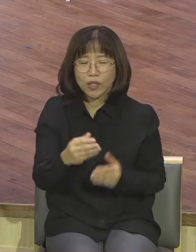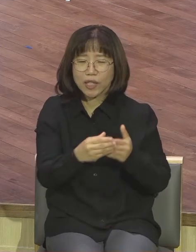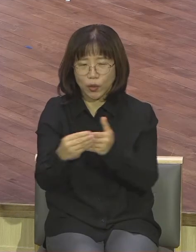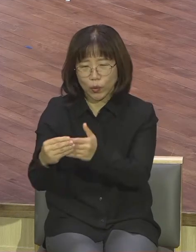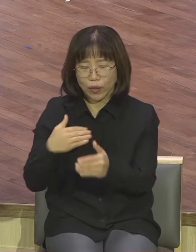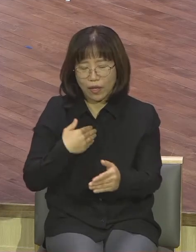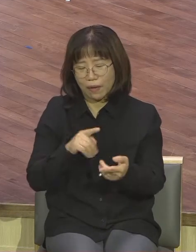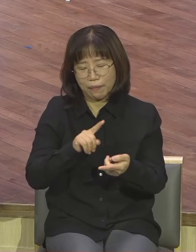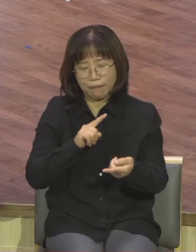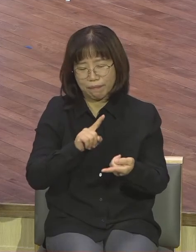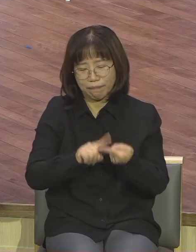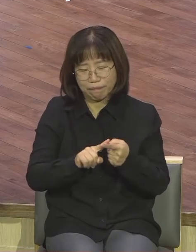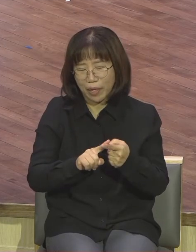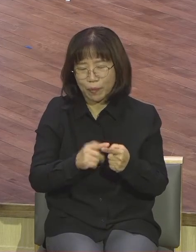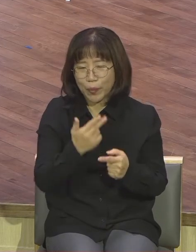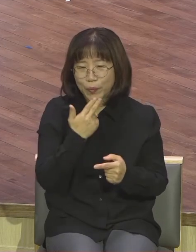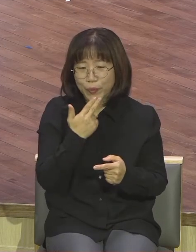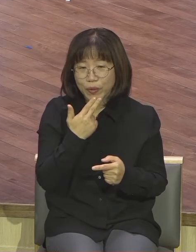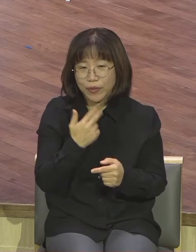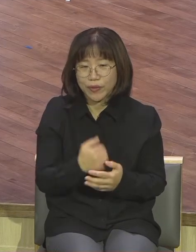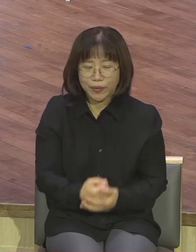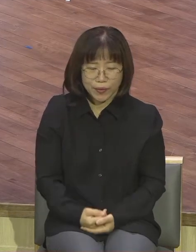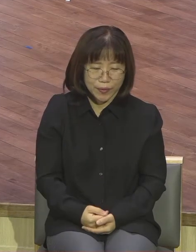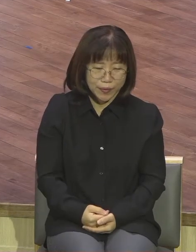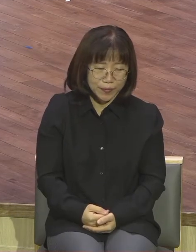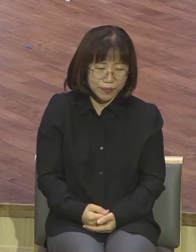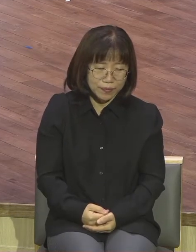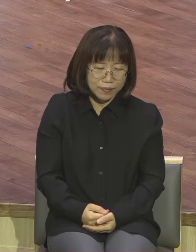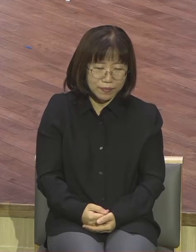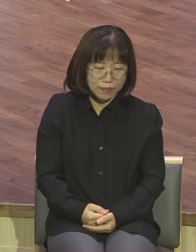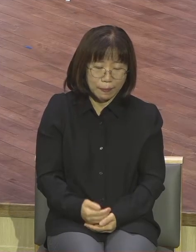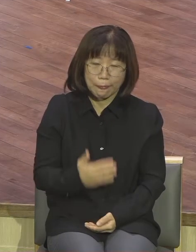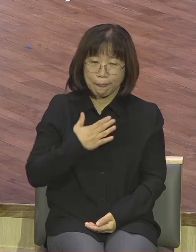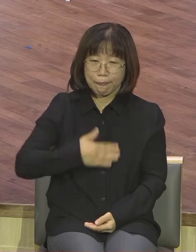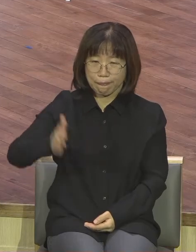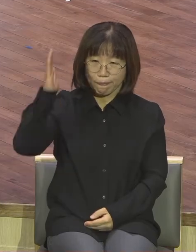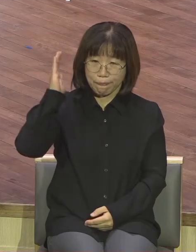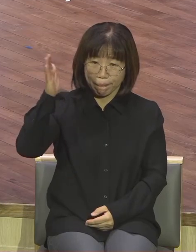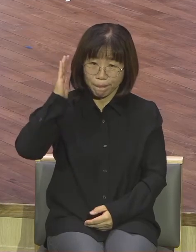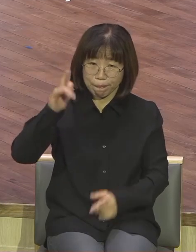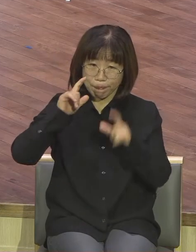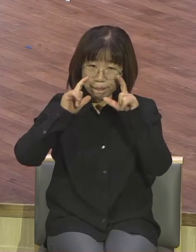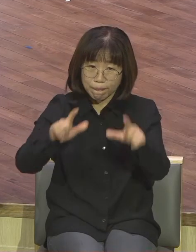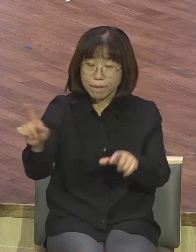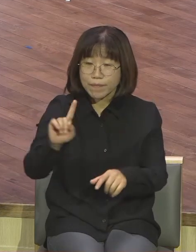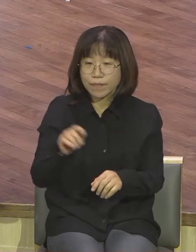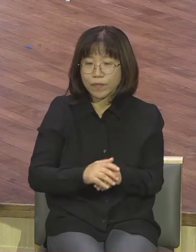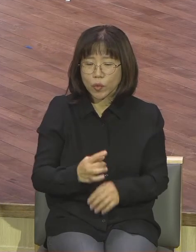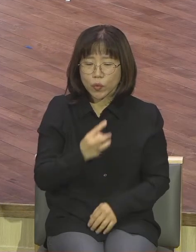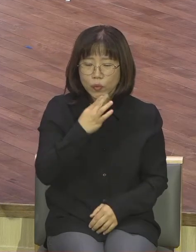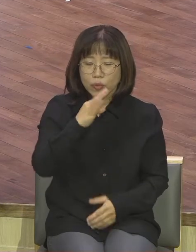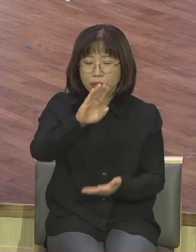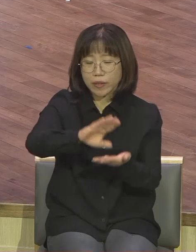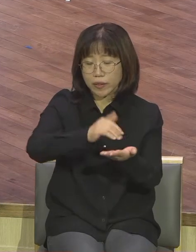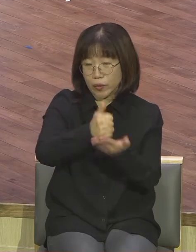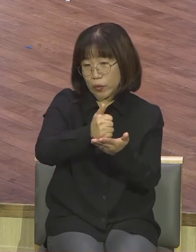그래서요 제가 강단에서 강조하는 게 뭡니까 오직 그리스도 오직 하나님 나라 오직 성령